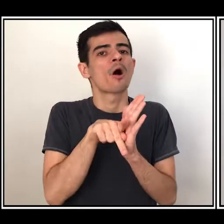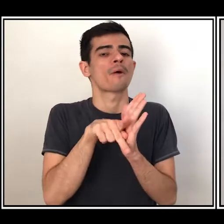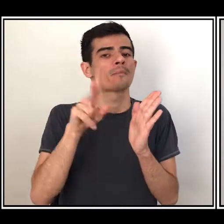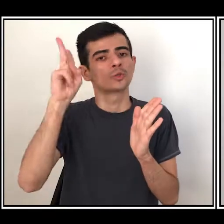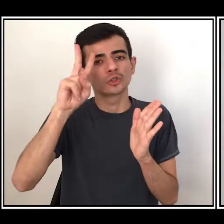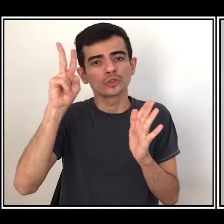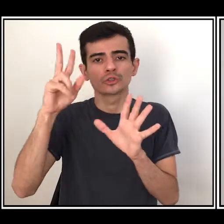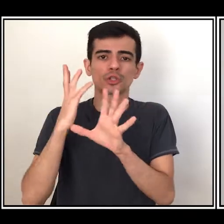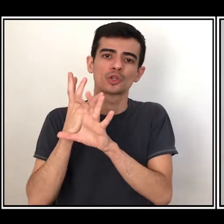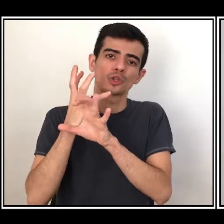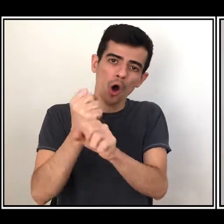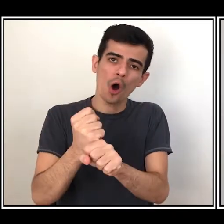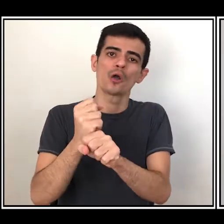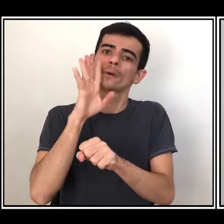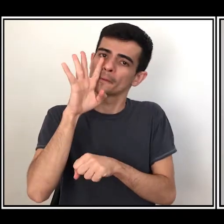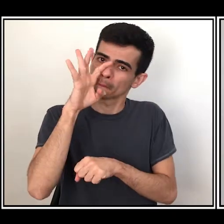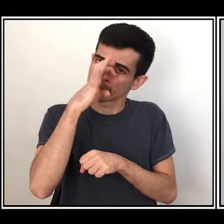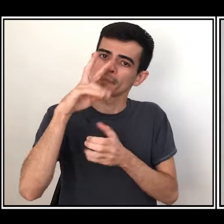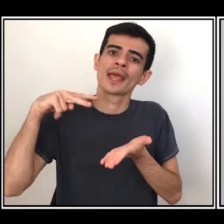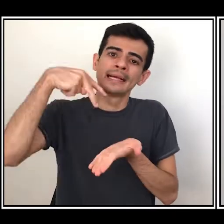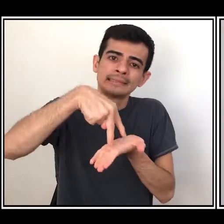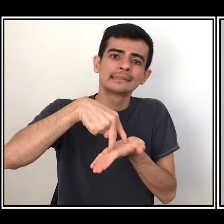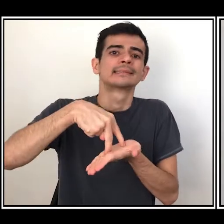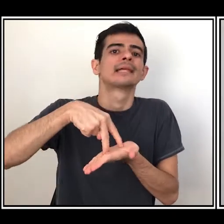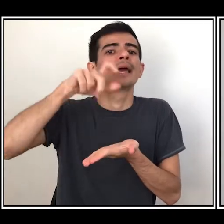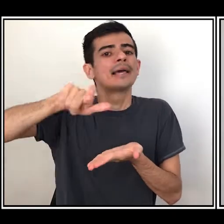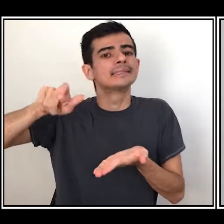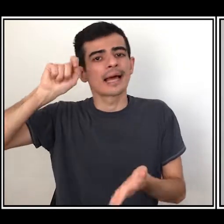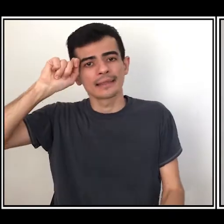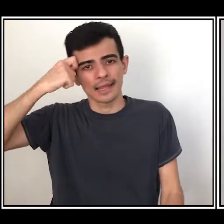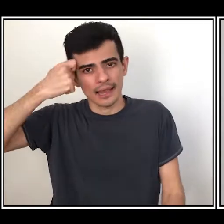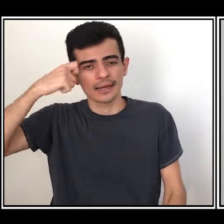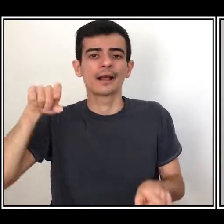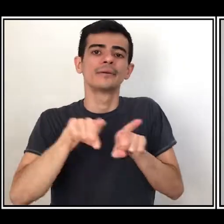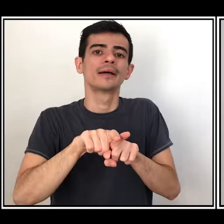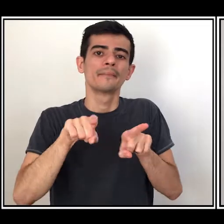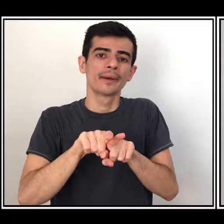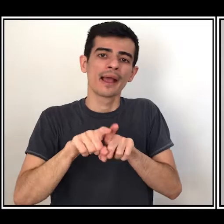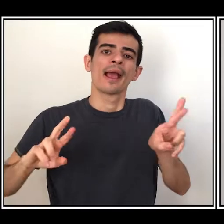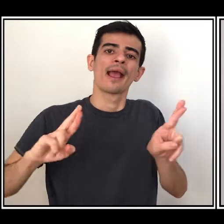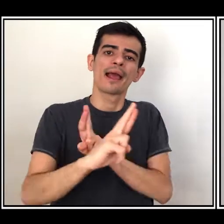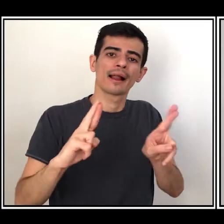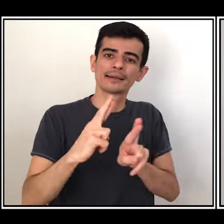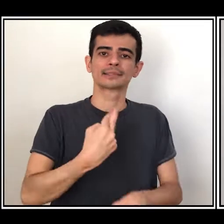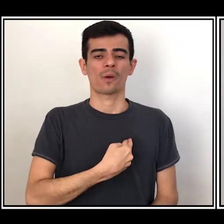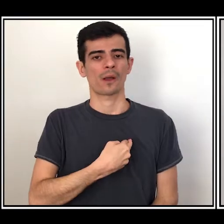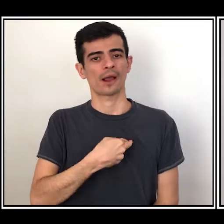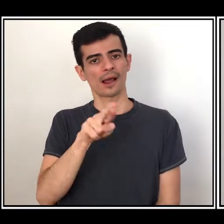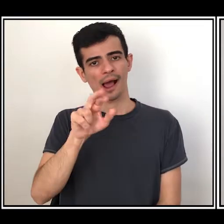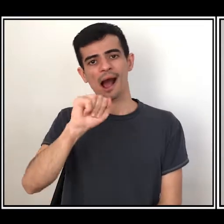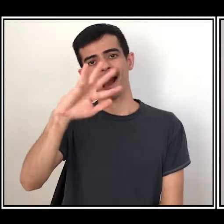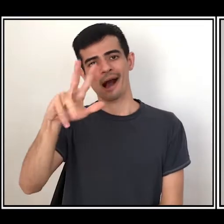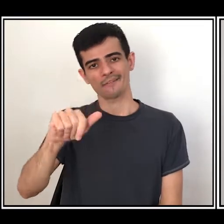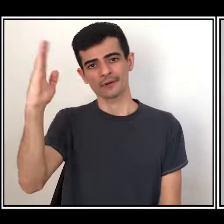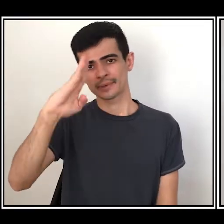né? De resistência negra e também de relação com a religiosidade afro-brasileira.